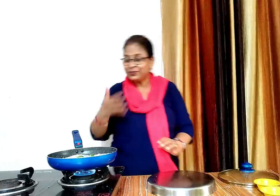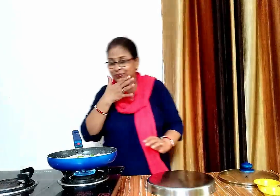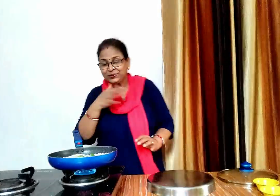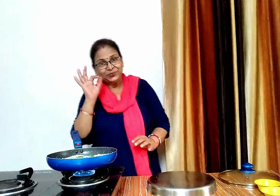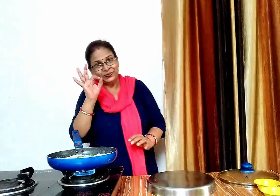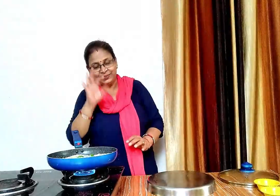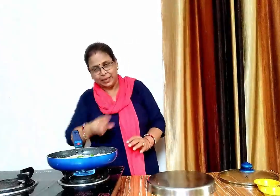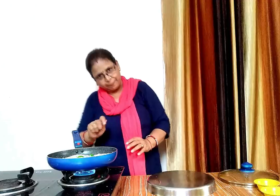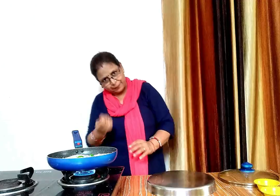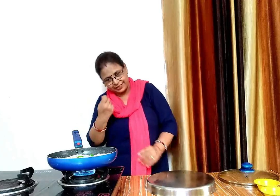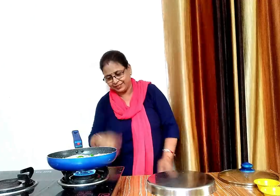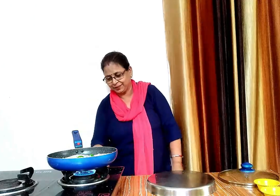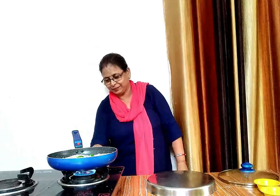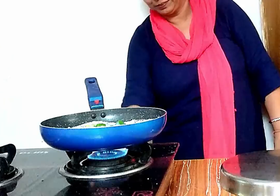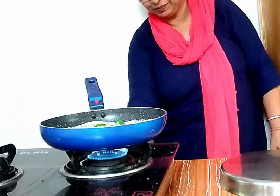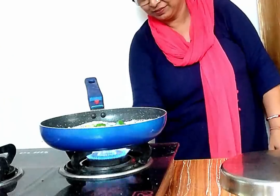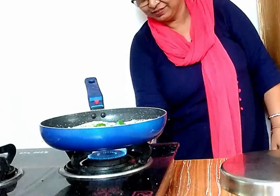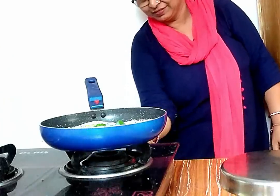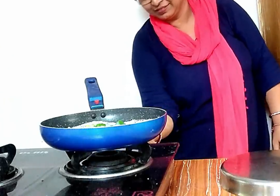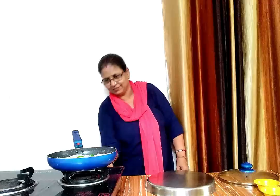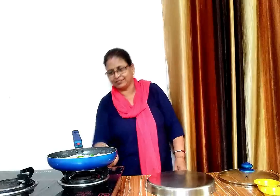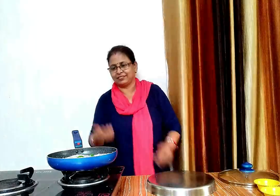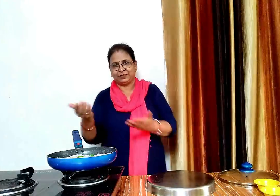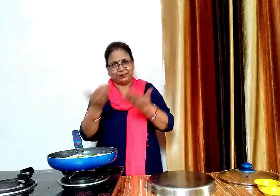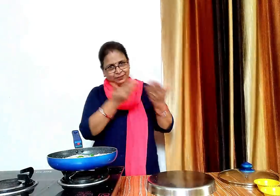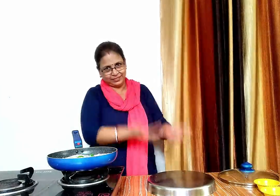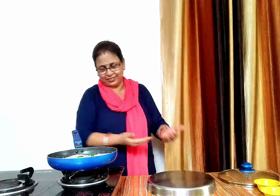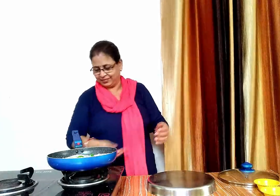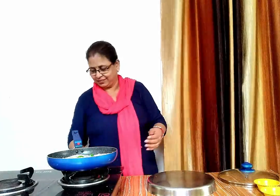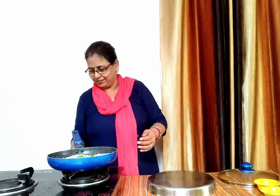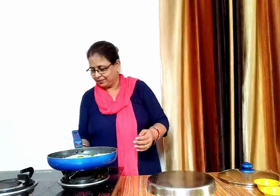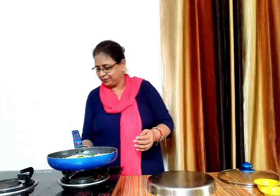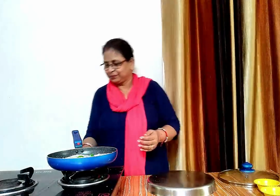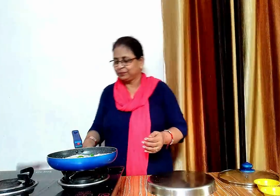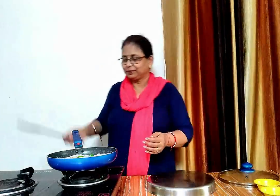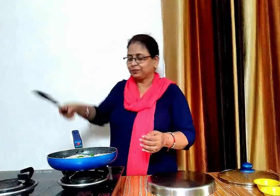ये कापी सुदर लग रहा है अब कैस्टन कर देंगे और इसे पैंसो तार लेंगे